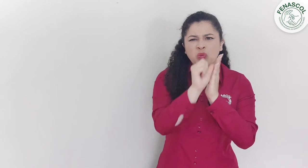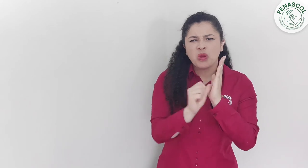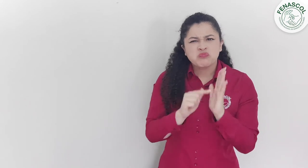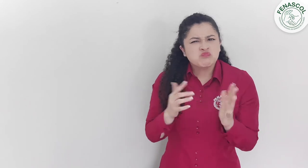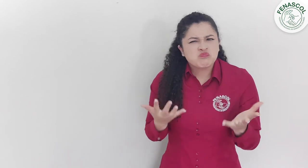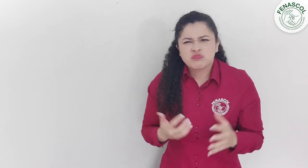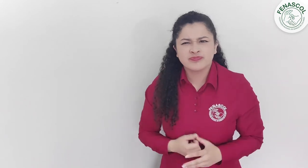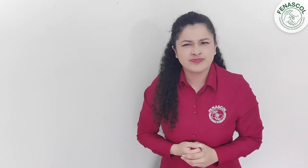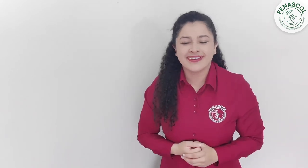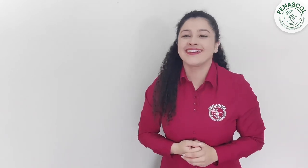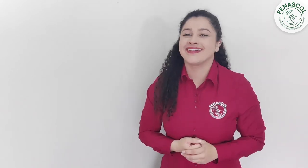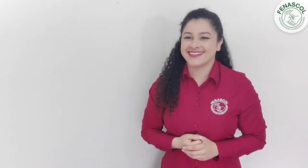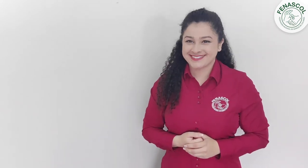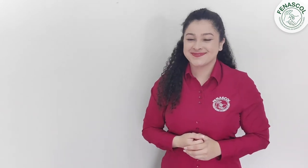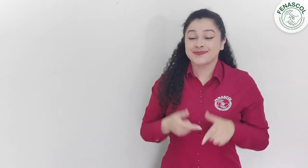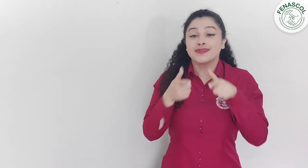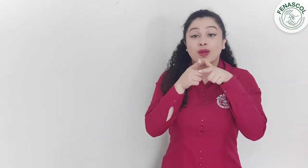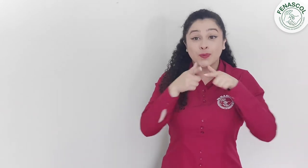Planeación Lingüística